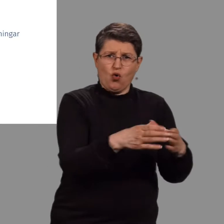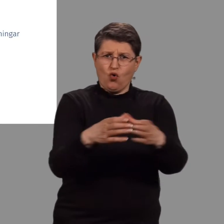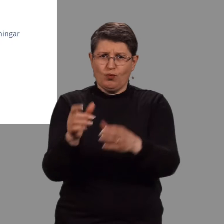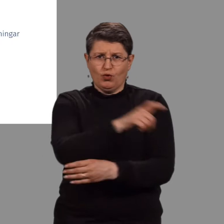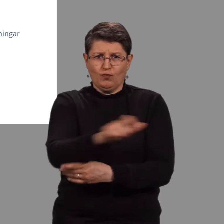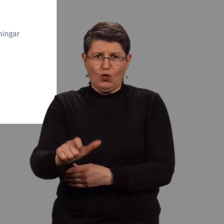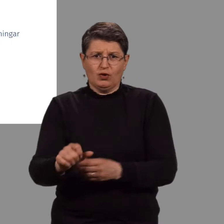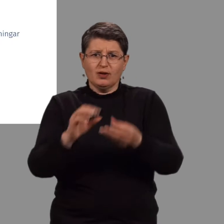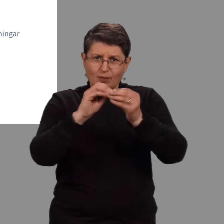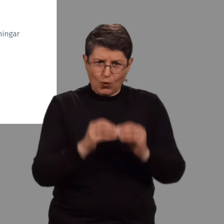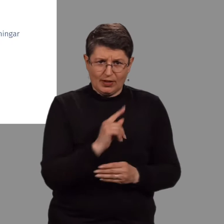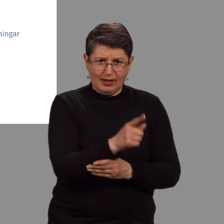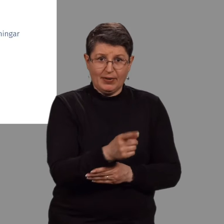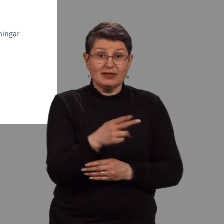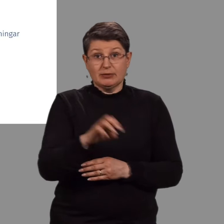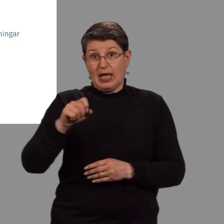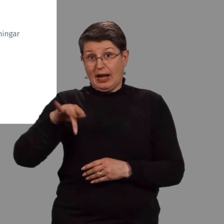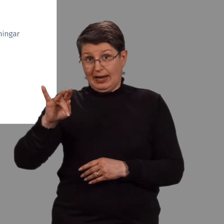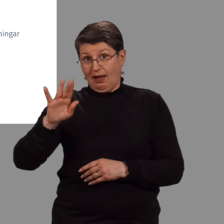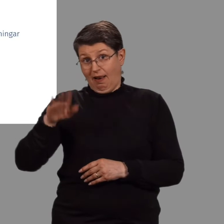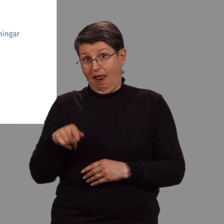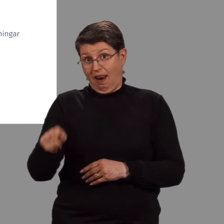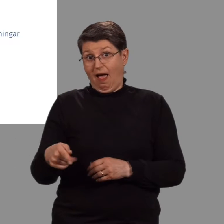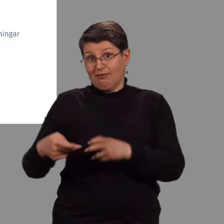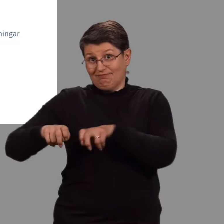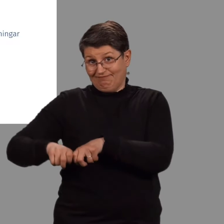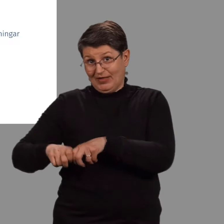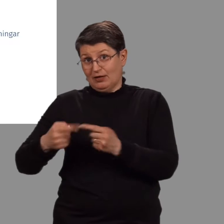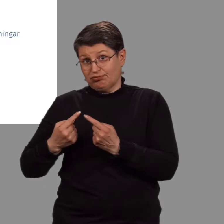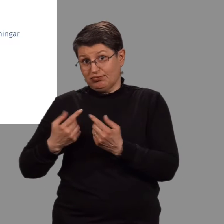menningasóknars meðal annars erling sem er gestgefið umræðana hér í dag.